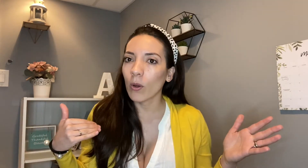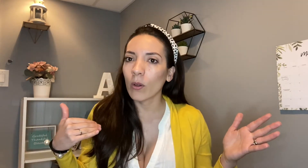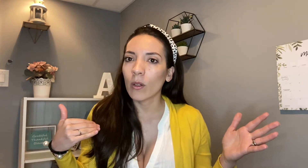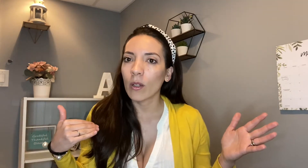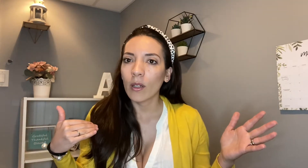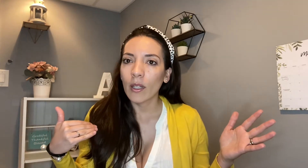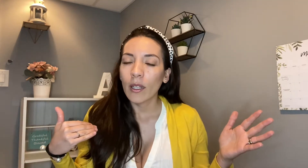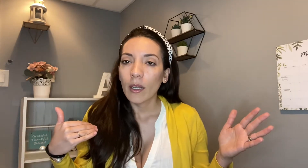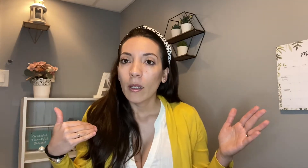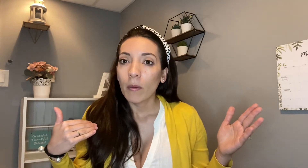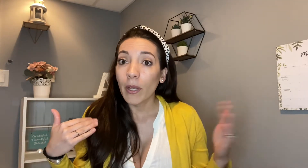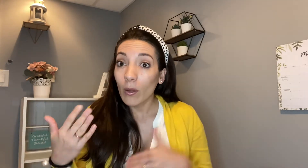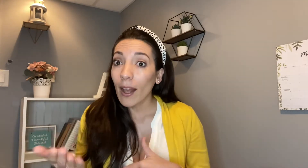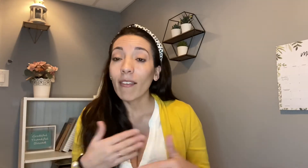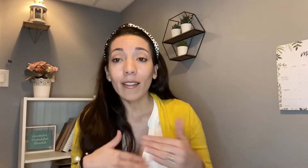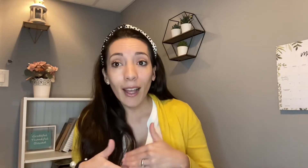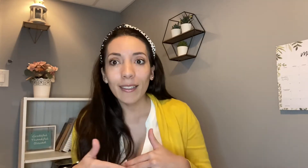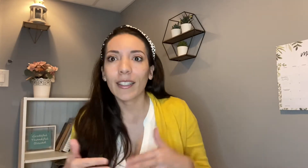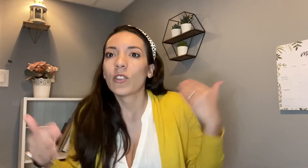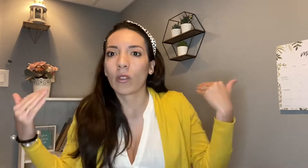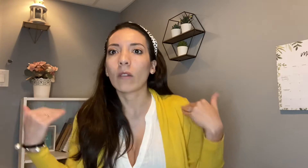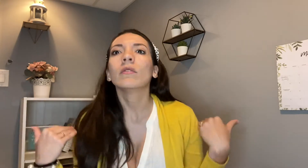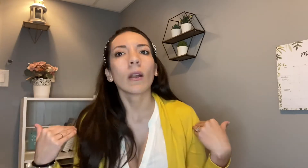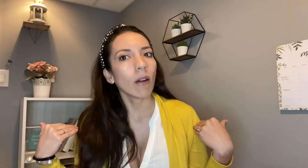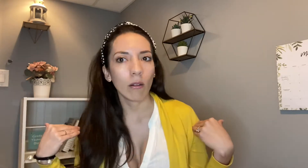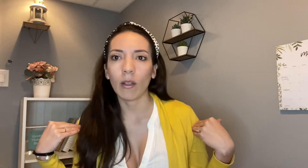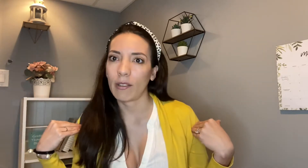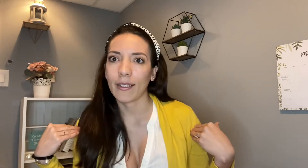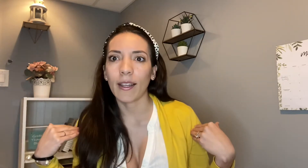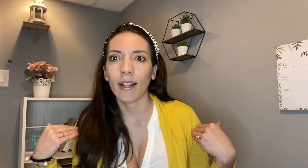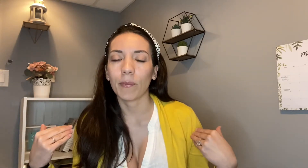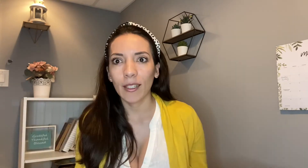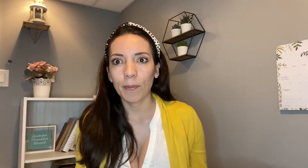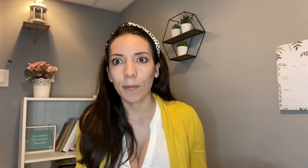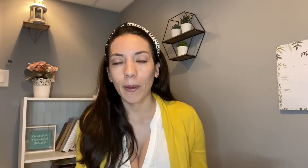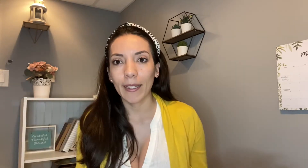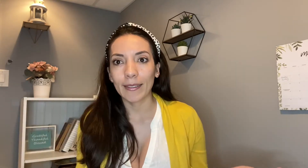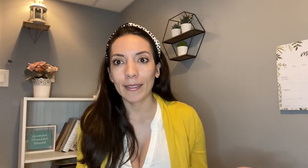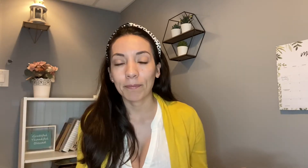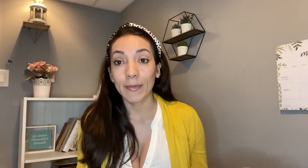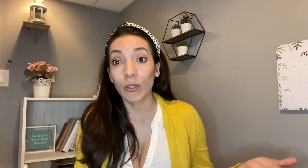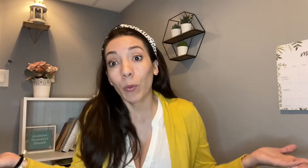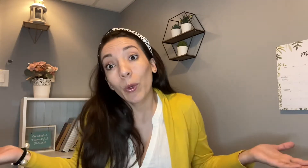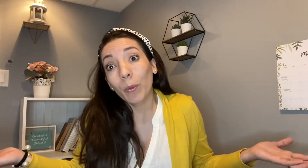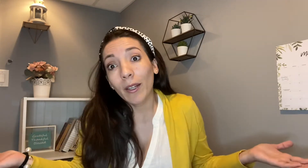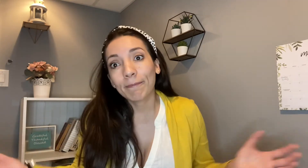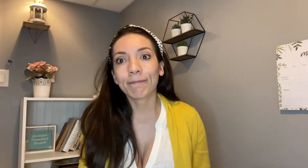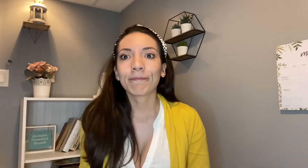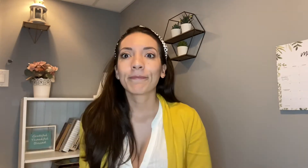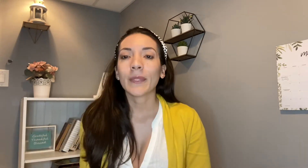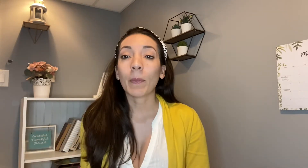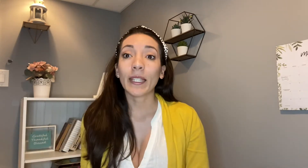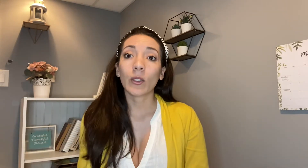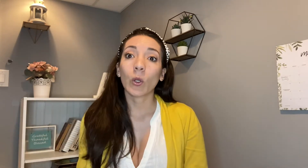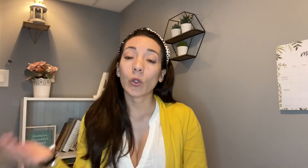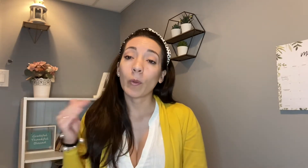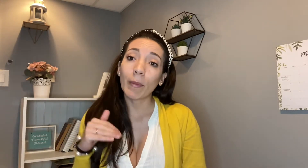pero la verdad es que yo tengo un trabajo de la vida real y pues estoy muy ocupada y aparte de todo soy mamá